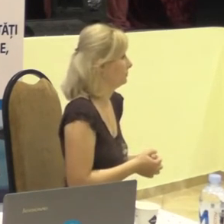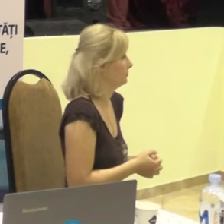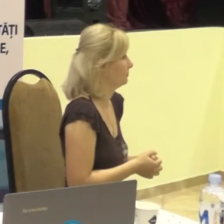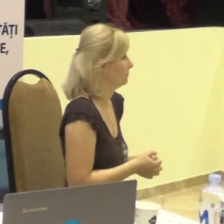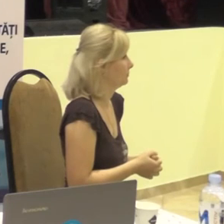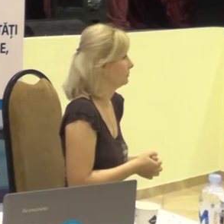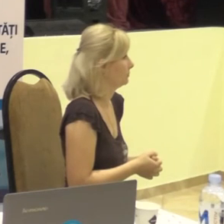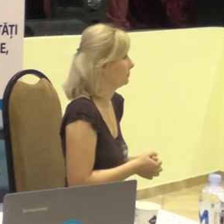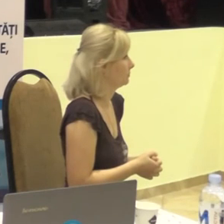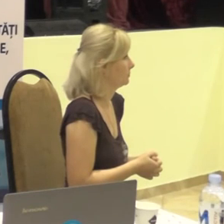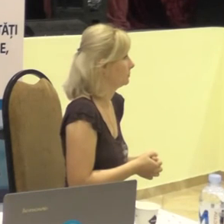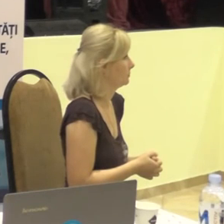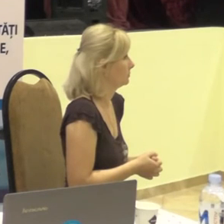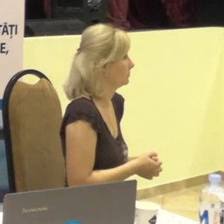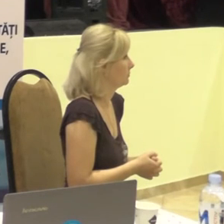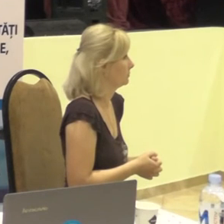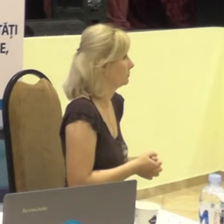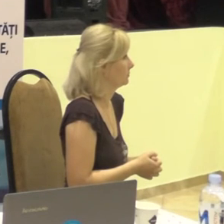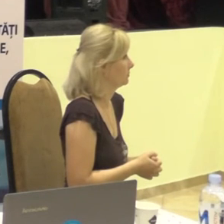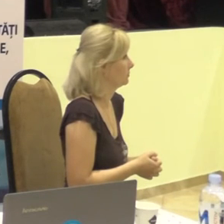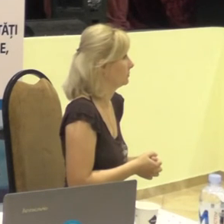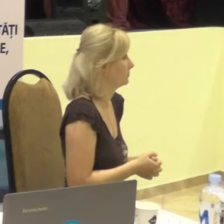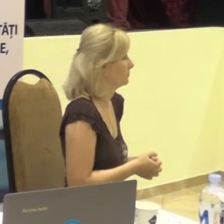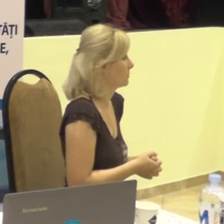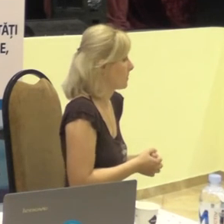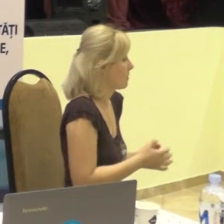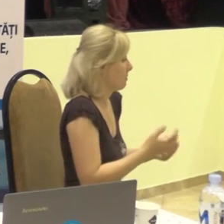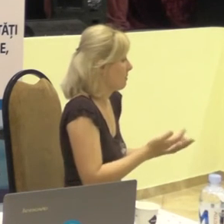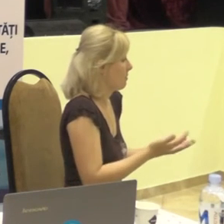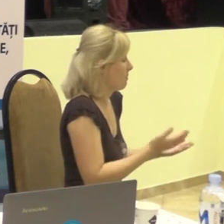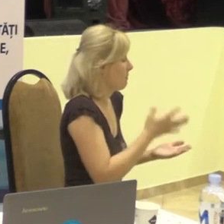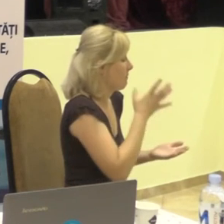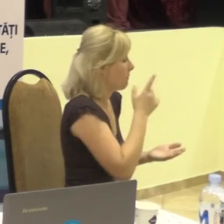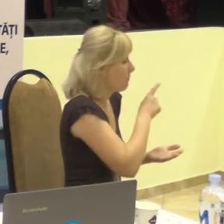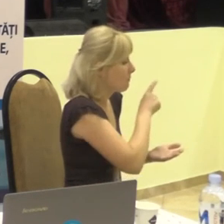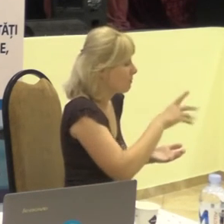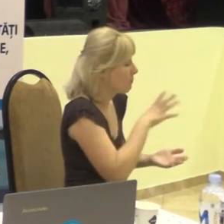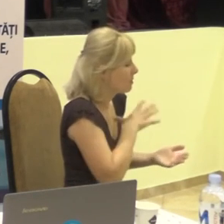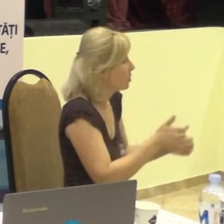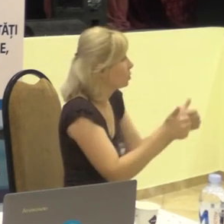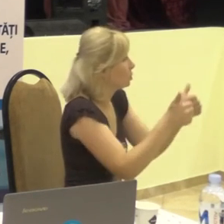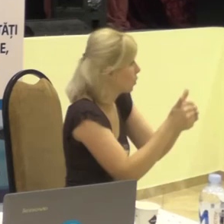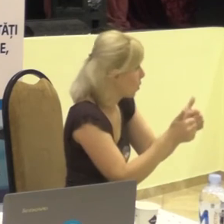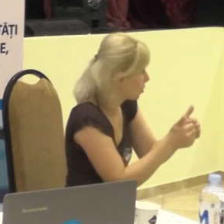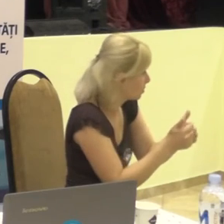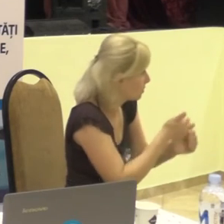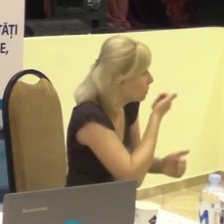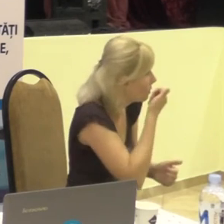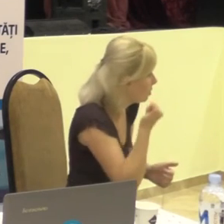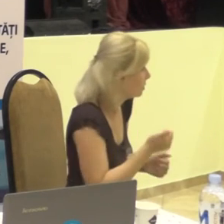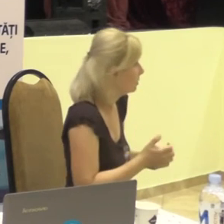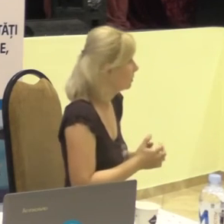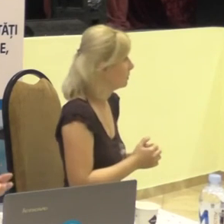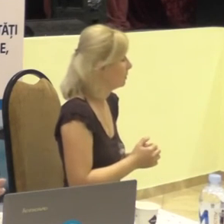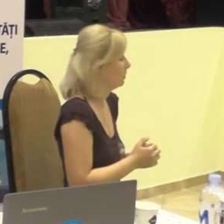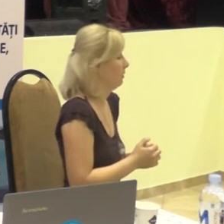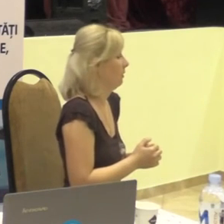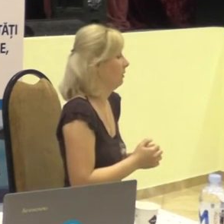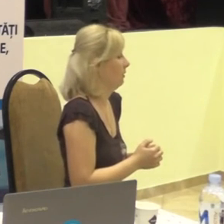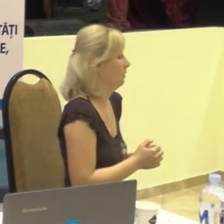Și atunci au fost vicinii acelor persoane,